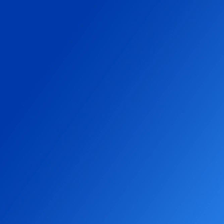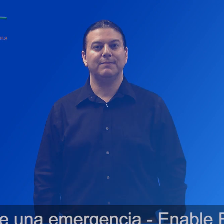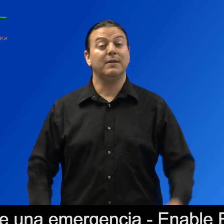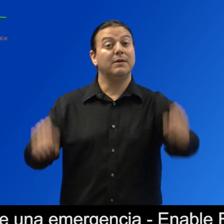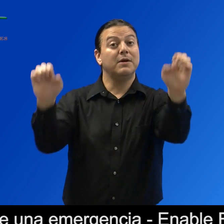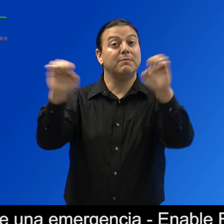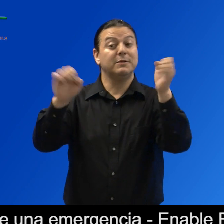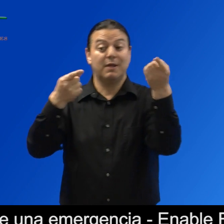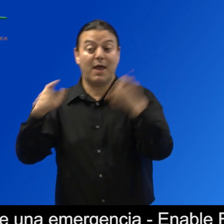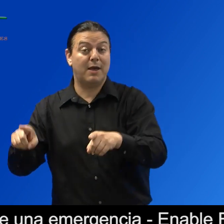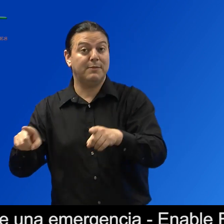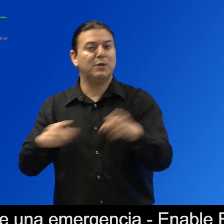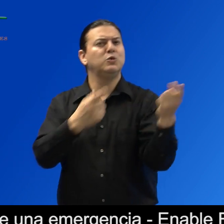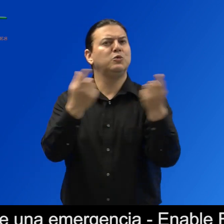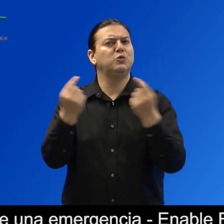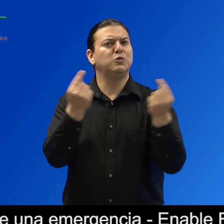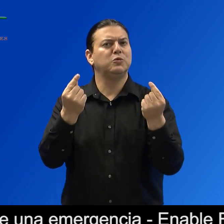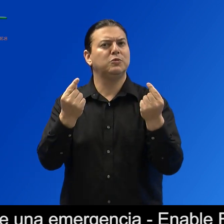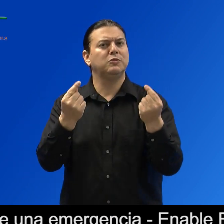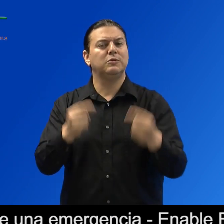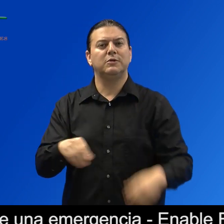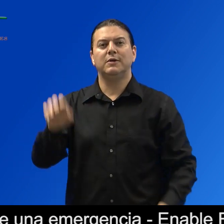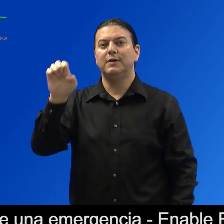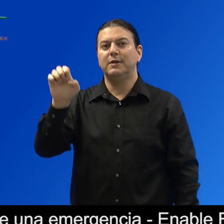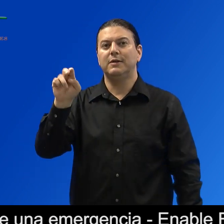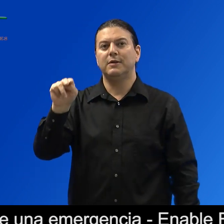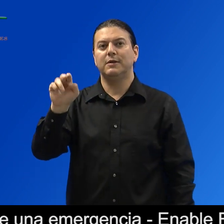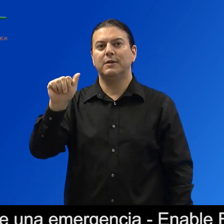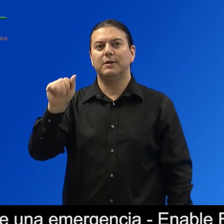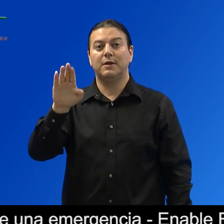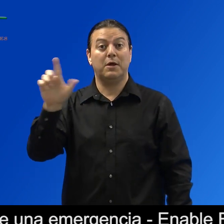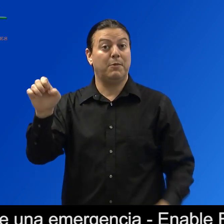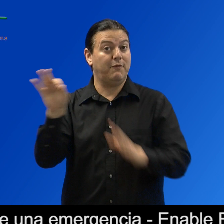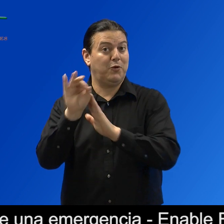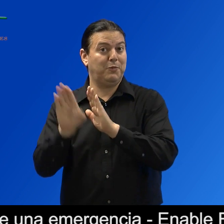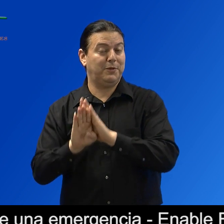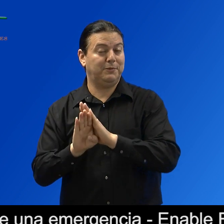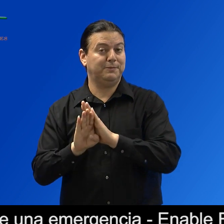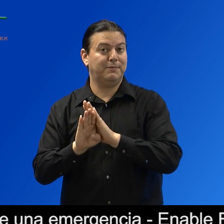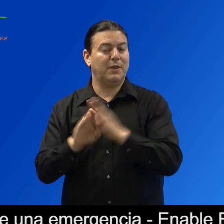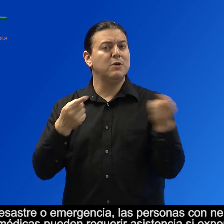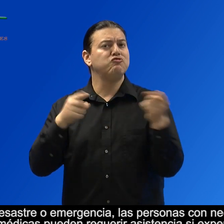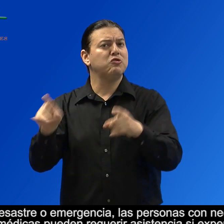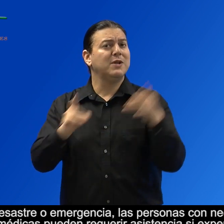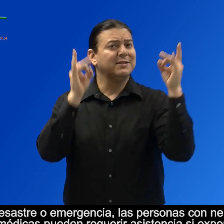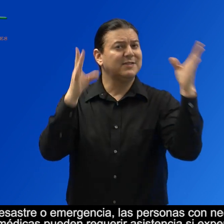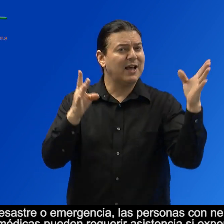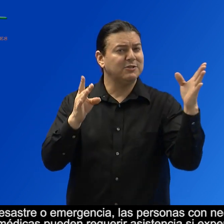Después de una emergencia. Enable Fort Bend. Durante un desastre o emergencia, las personas